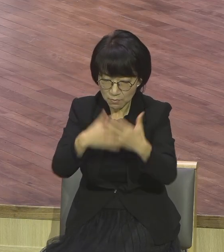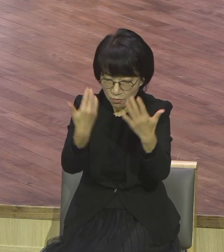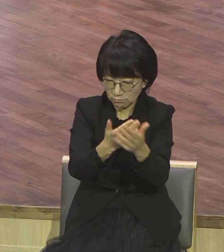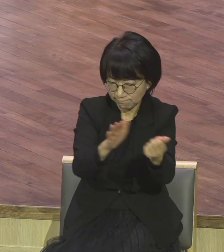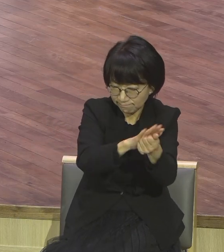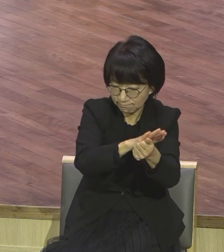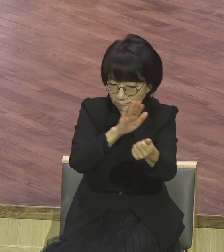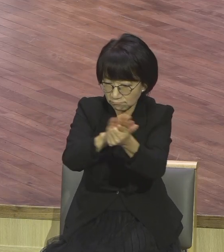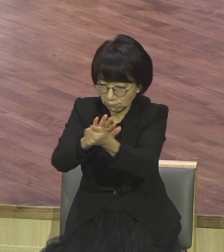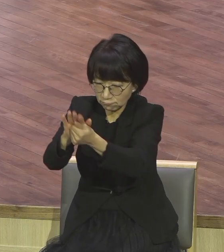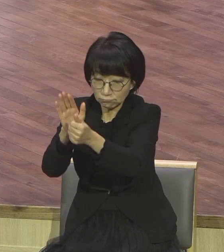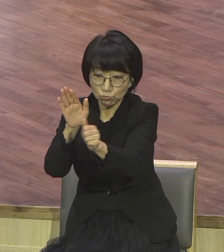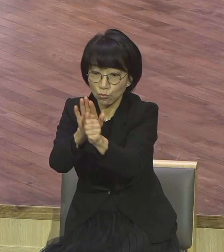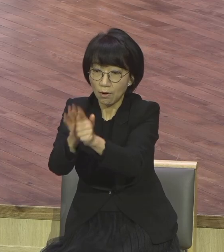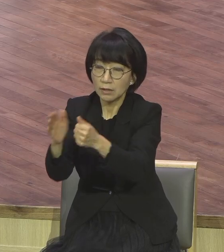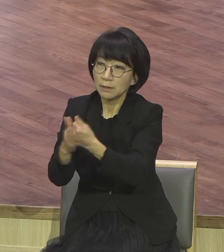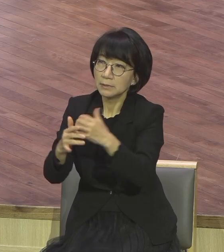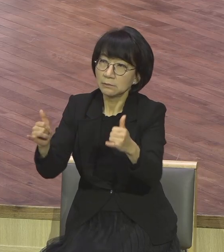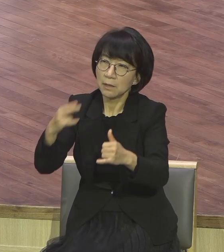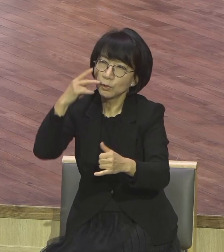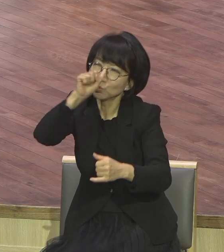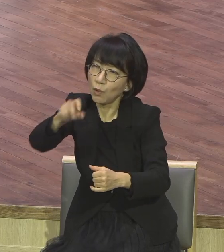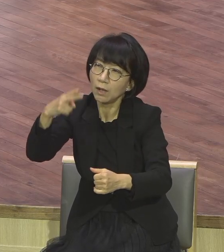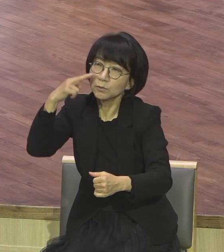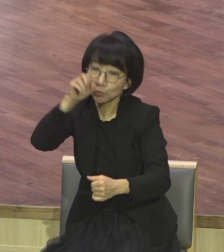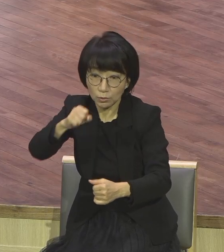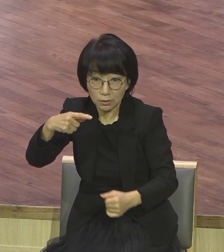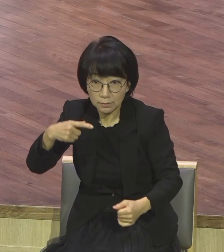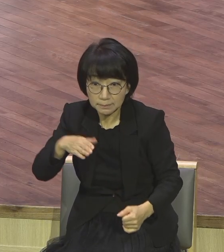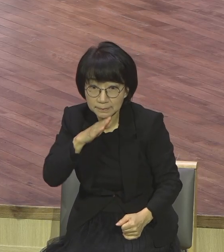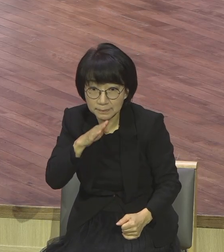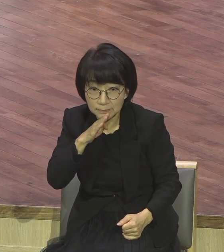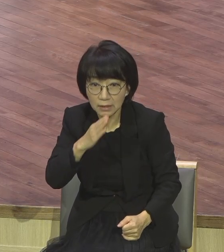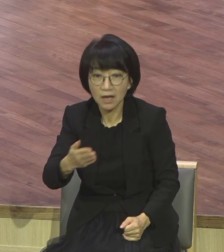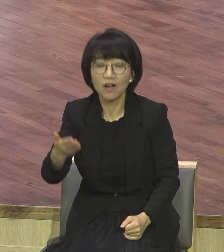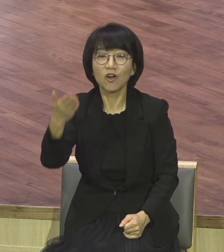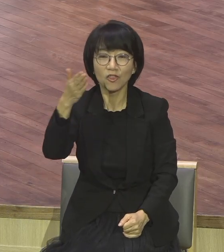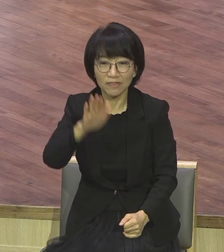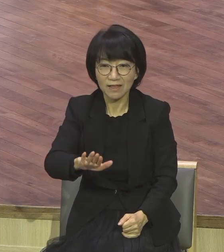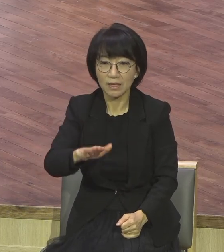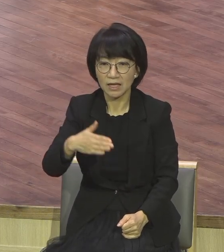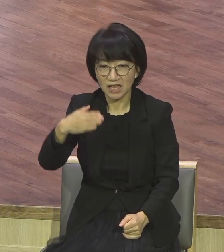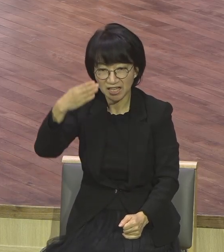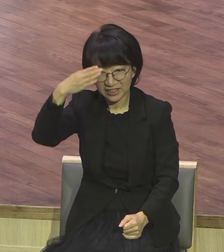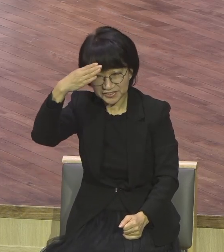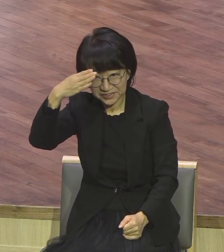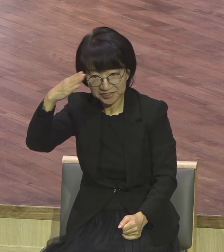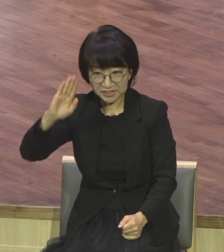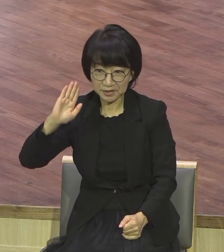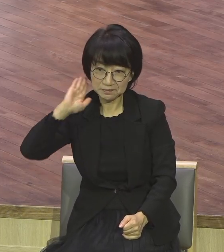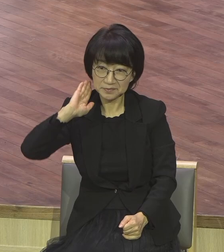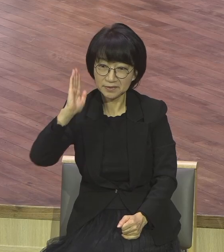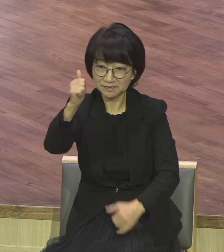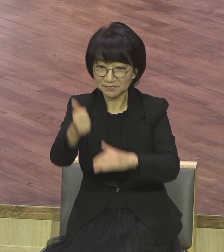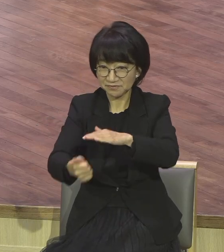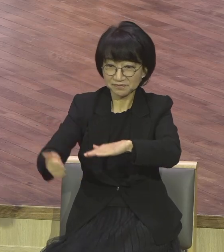대상인 미국이었어요. 그렇게 존경받는 미국이었는데 이 트럼프가 대통령 되고 나서 이 질서를 다